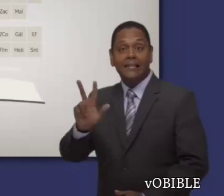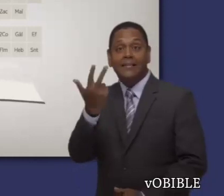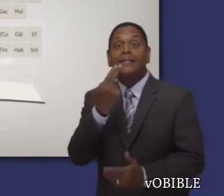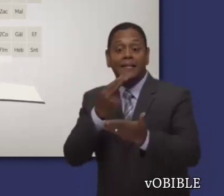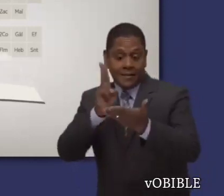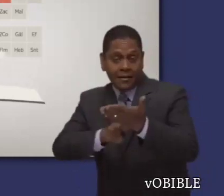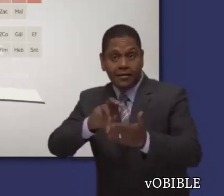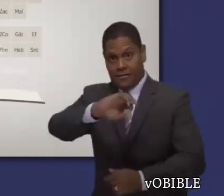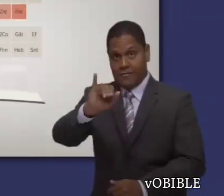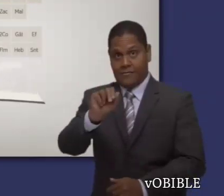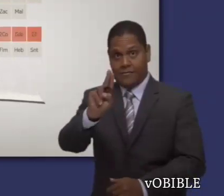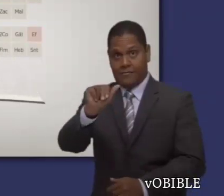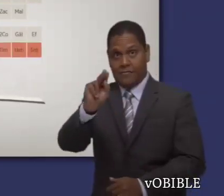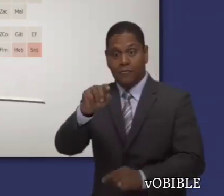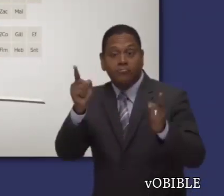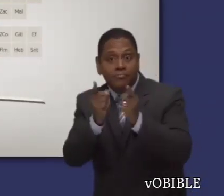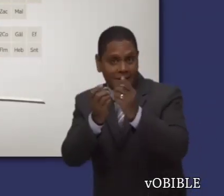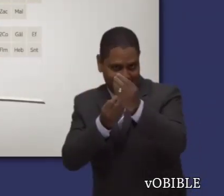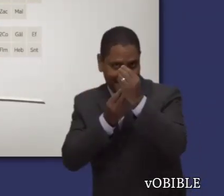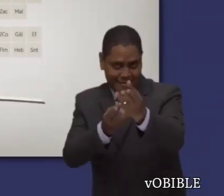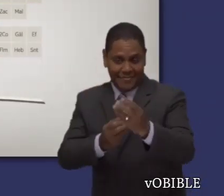Información sobre la tercera carta de Juan.